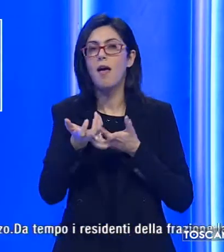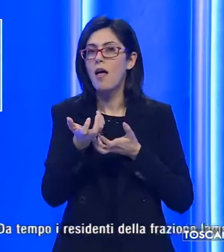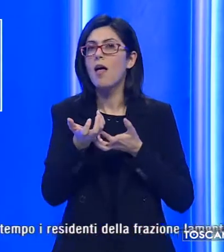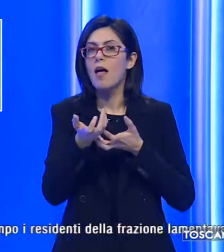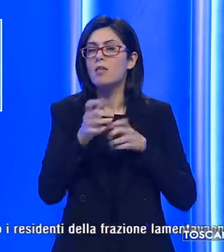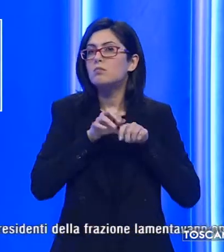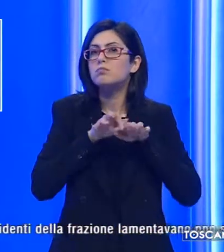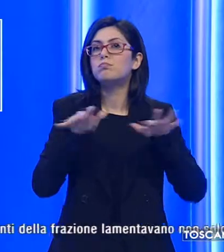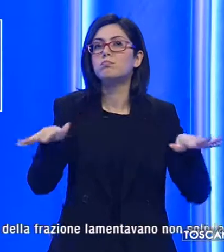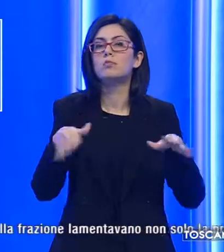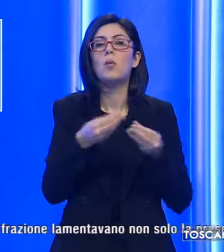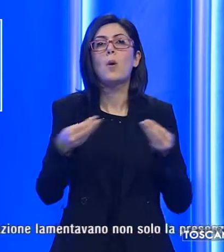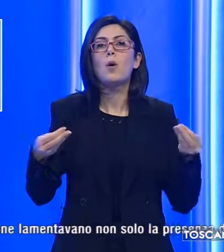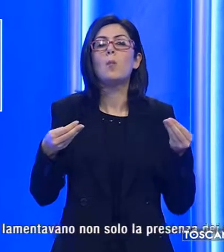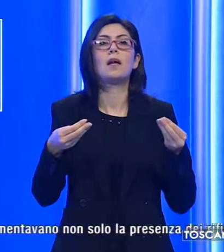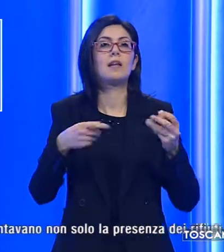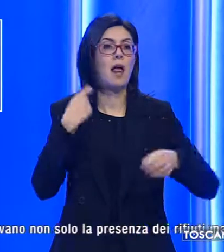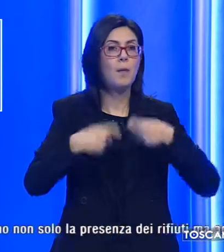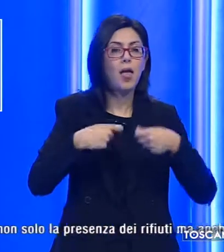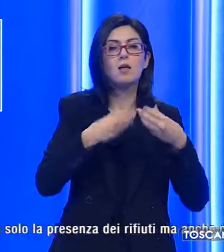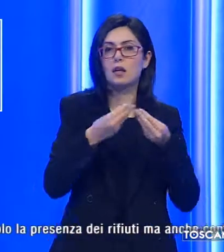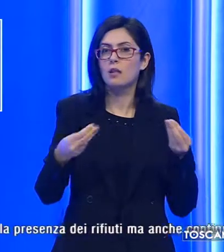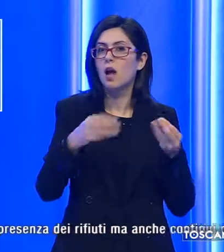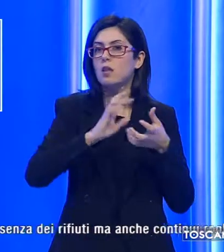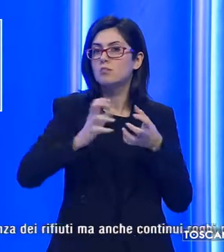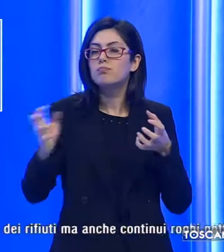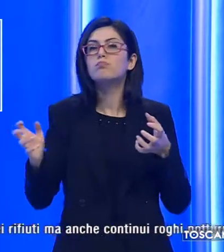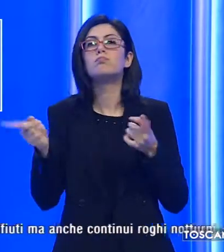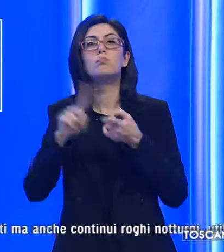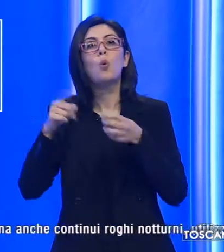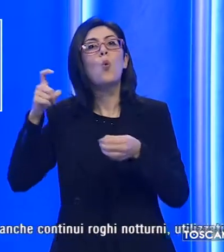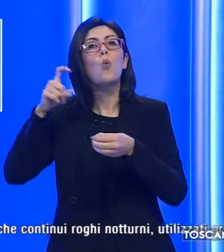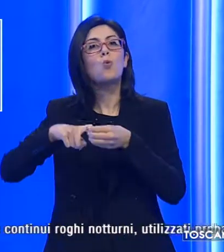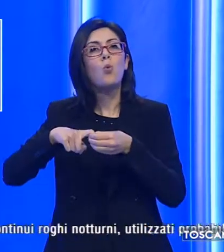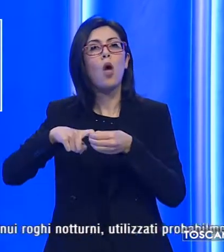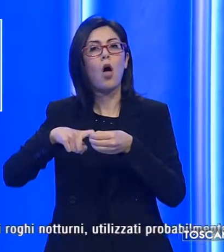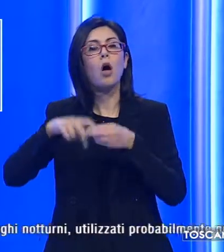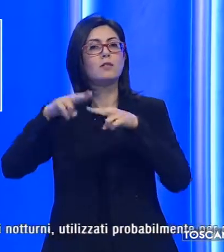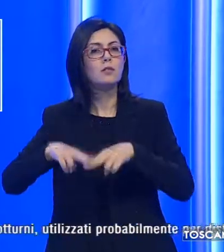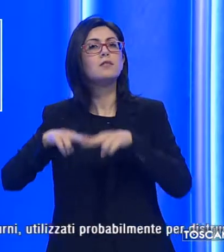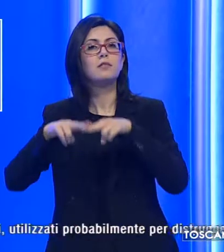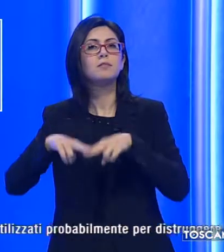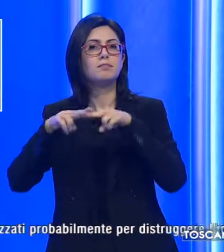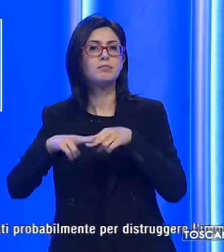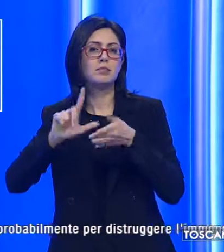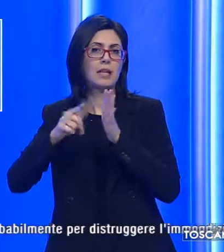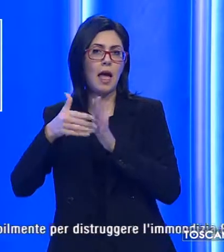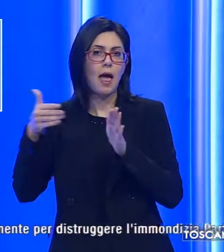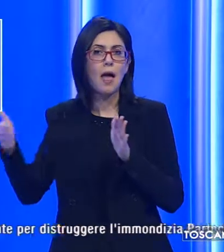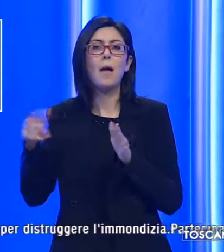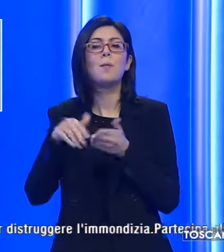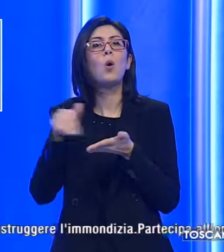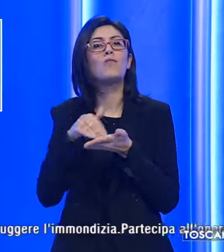materiale plastico, masserizie e anche vecchie roulotte stoccate da tempo in via del